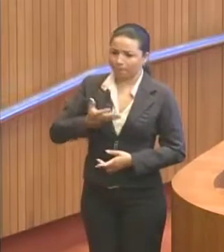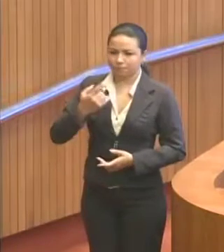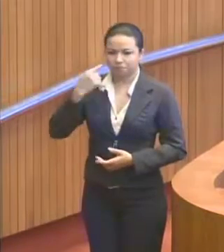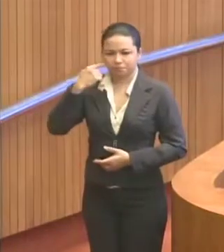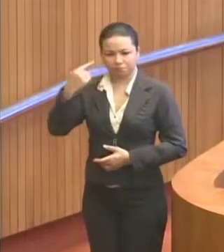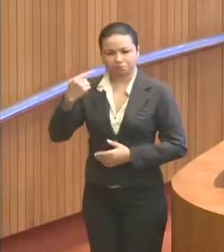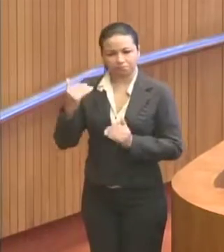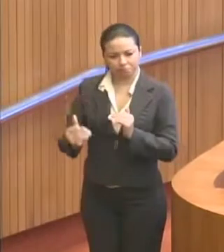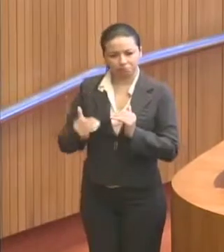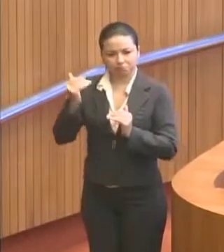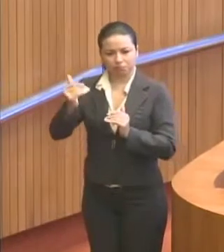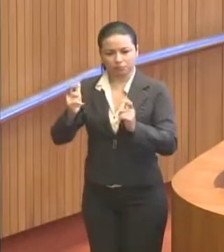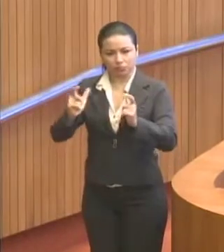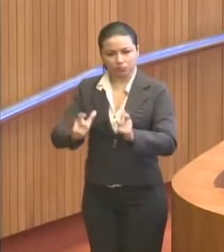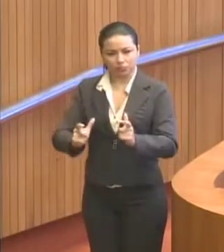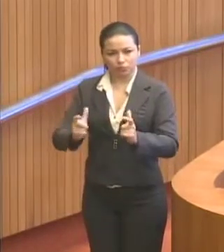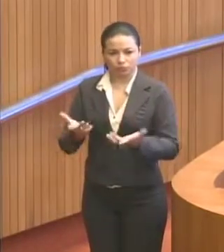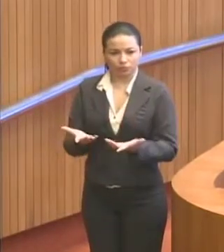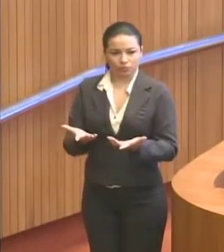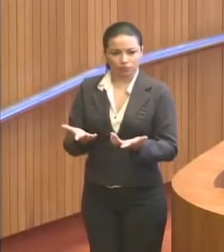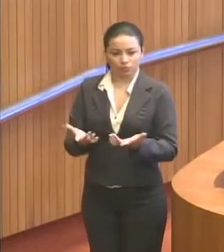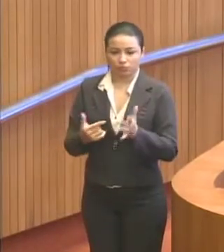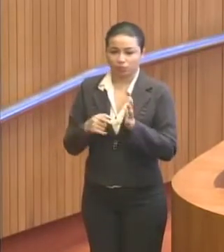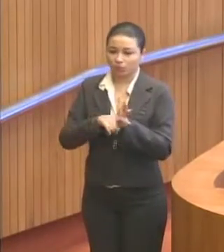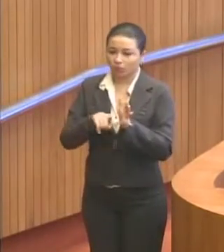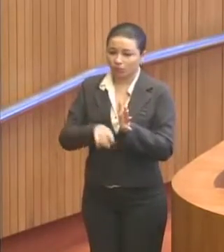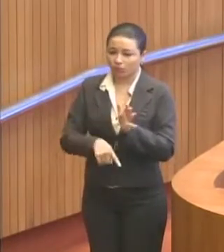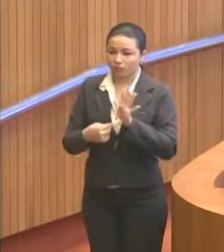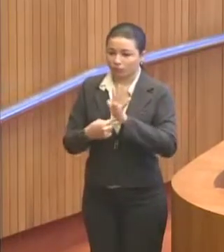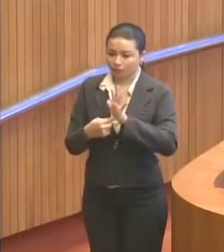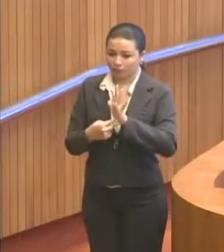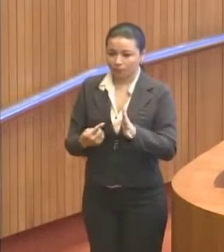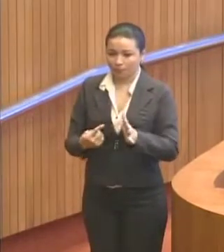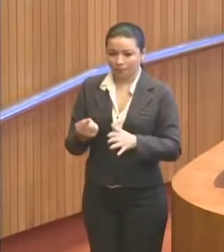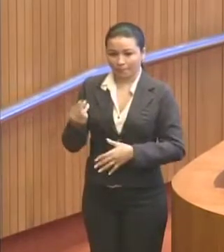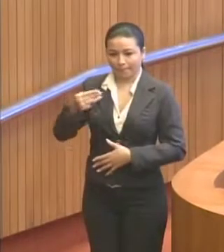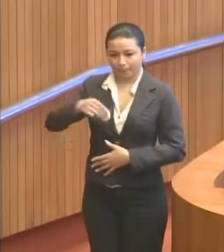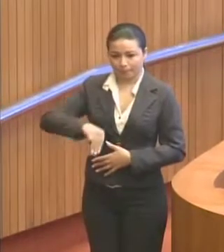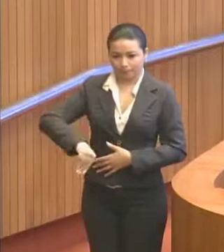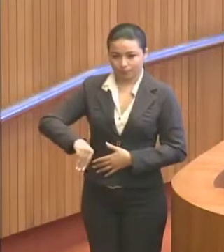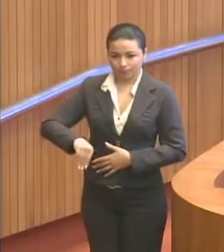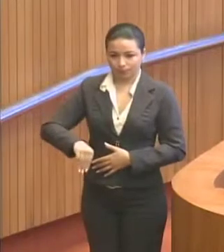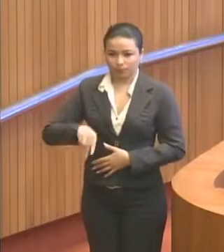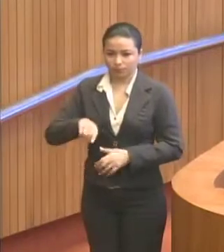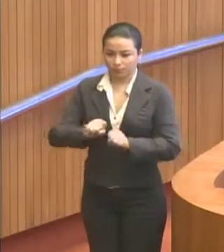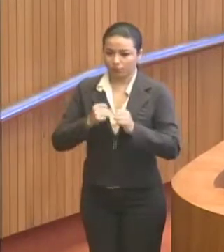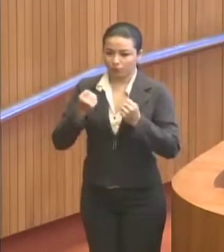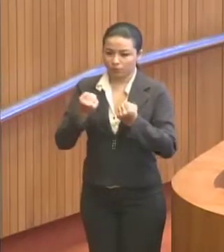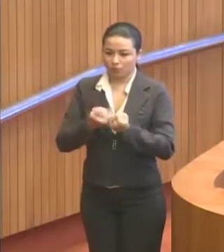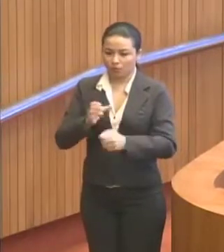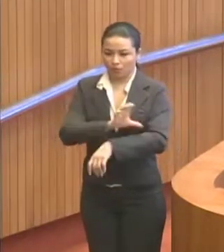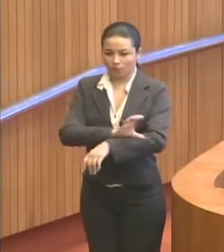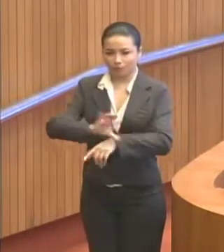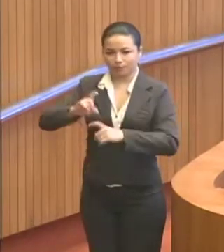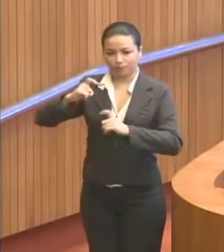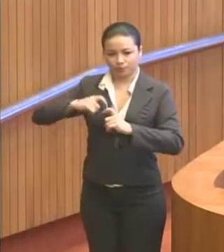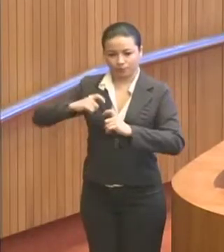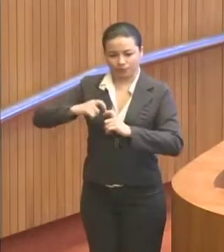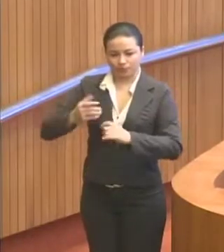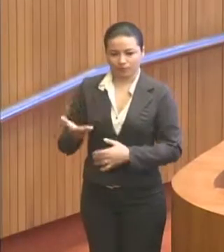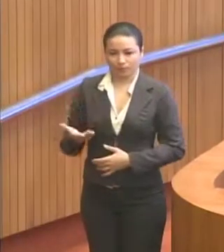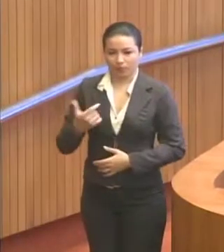levar para a região, com os menores indicadores do Maranhão, indicadores sociais, um curso de Medicina.